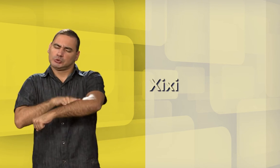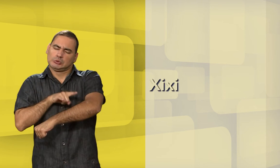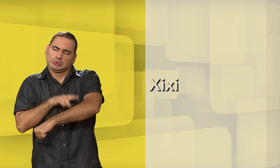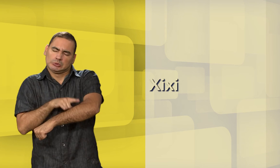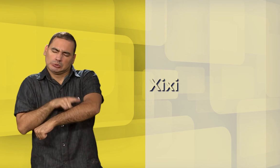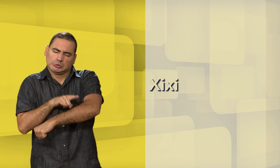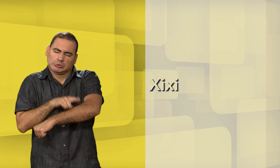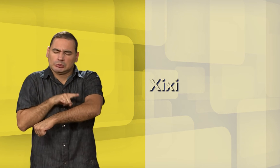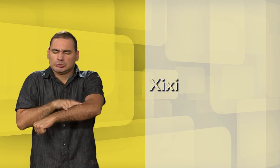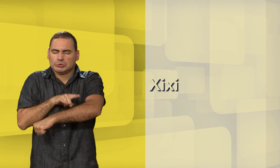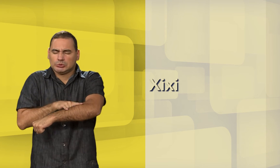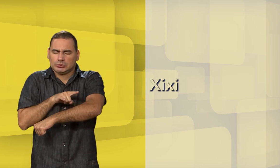Xixi